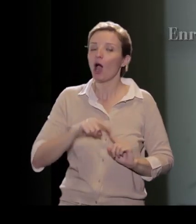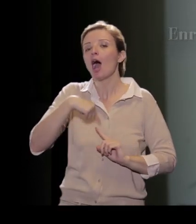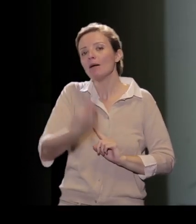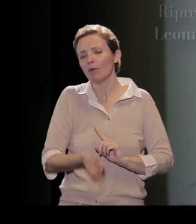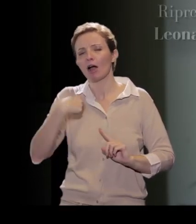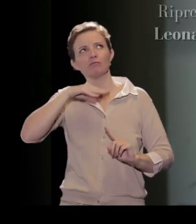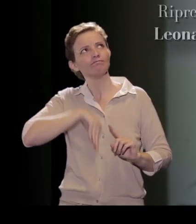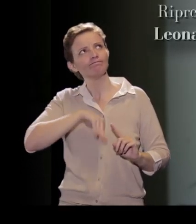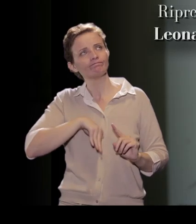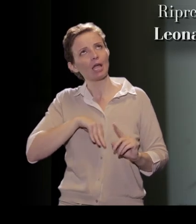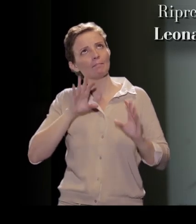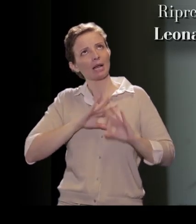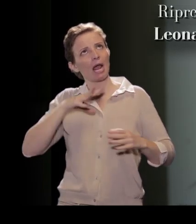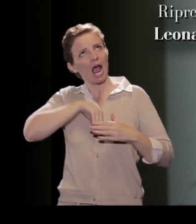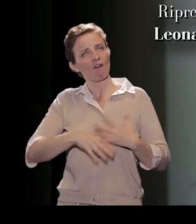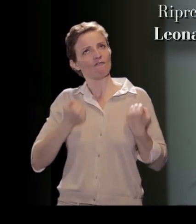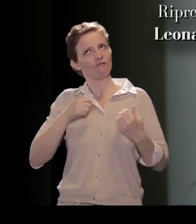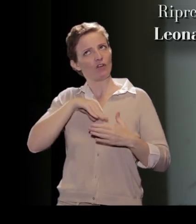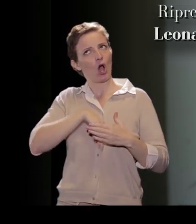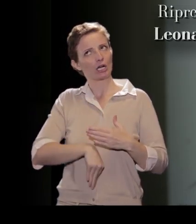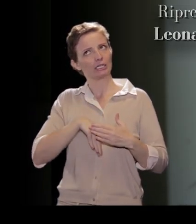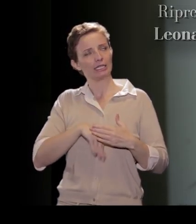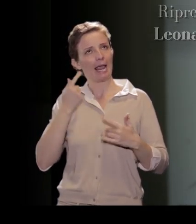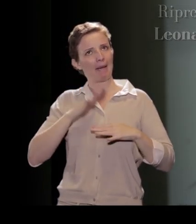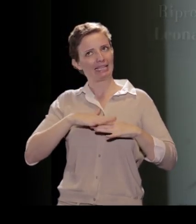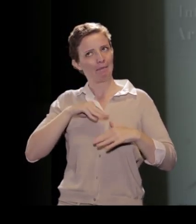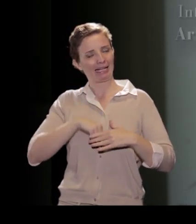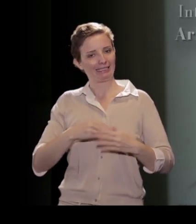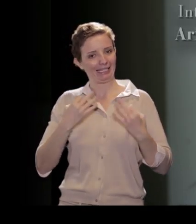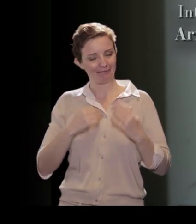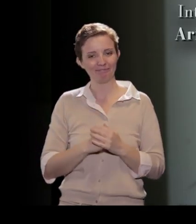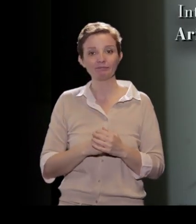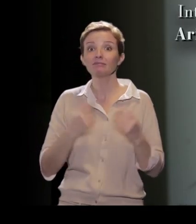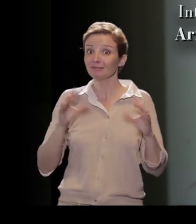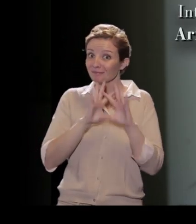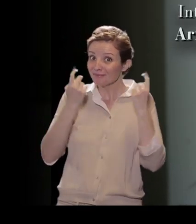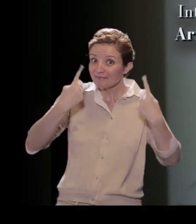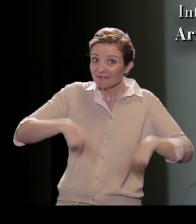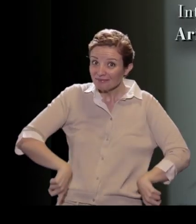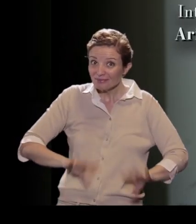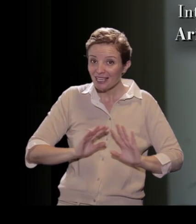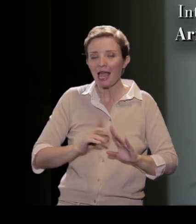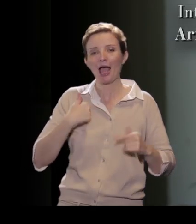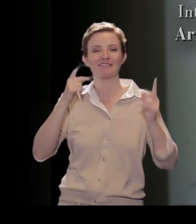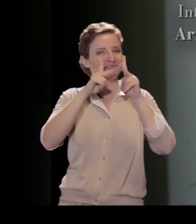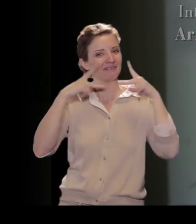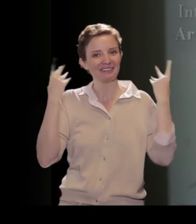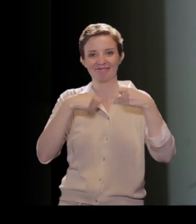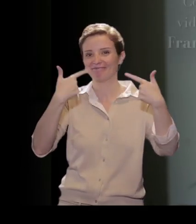preparazione di base in matematica. In questa condizione sarò felicissimo di darvi il benvenuto e di lavorare insieme a